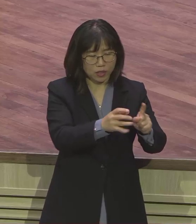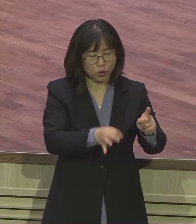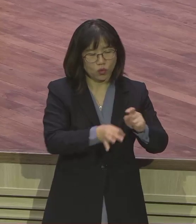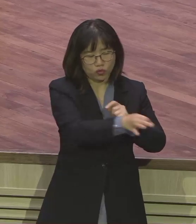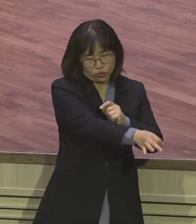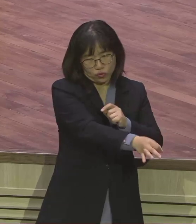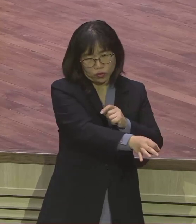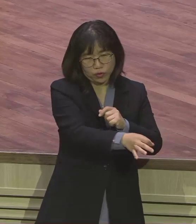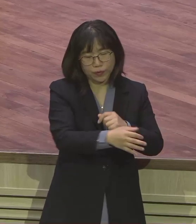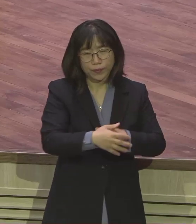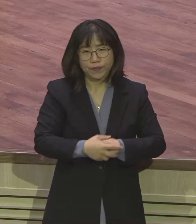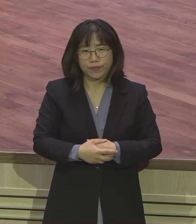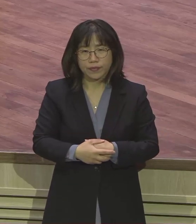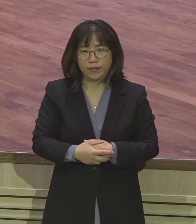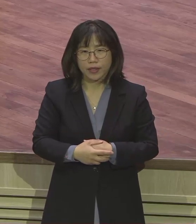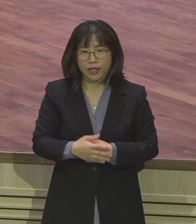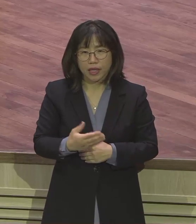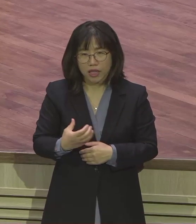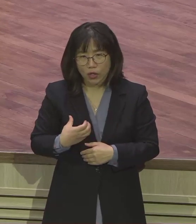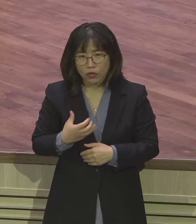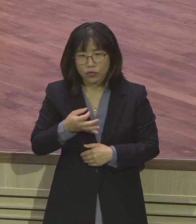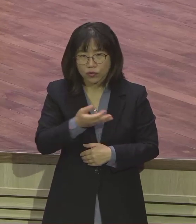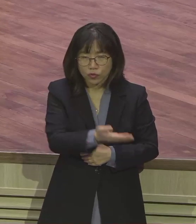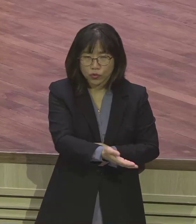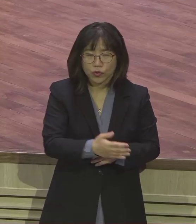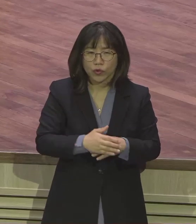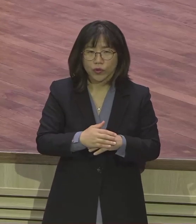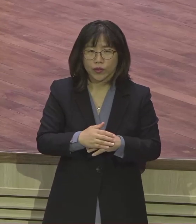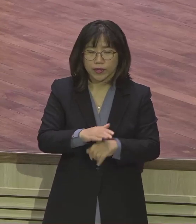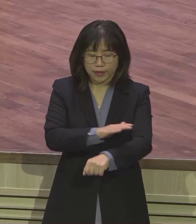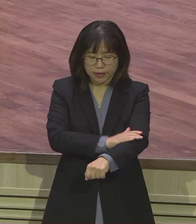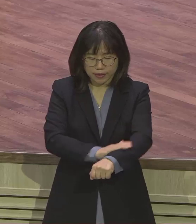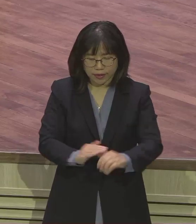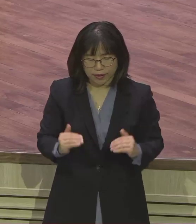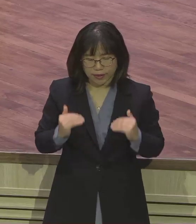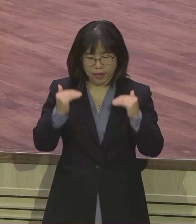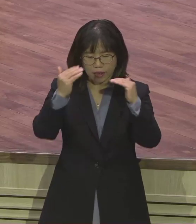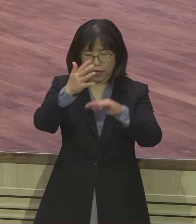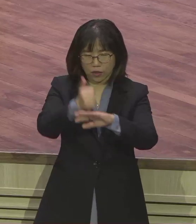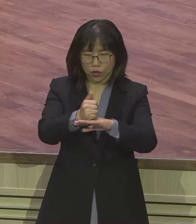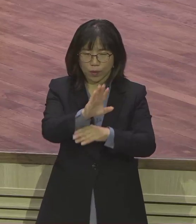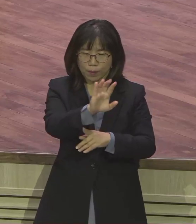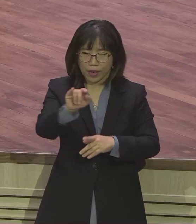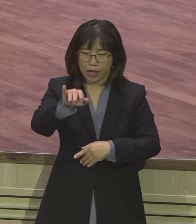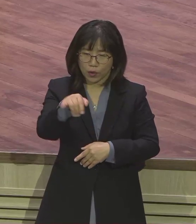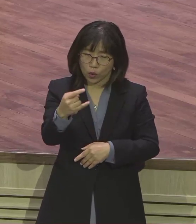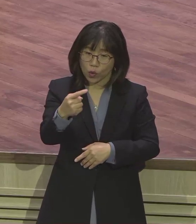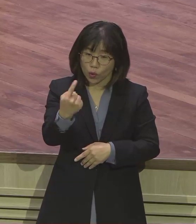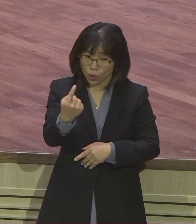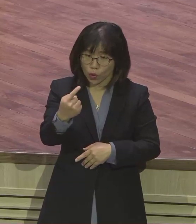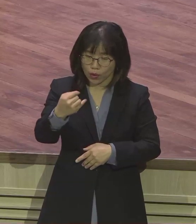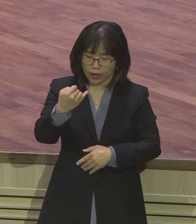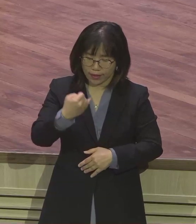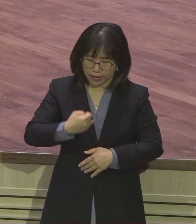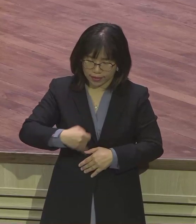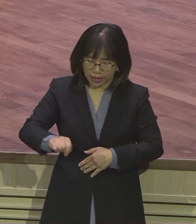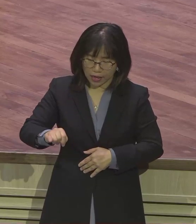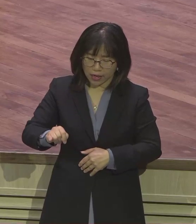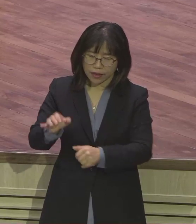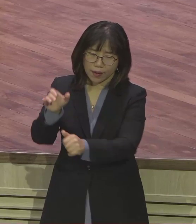젖을 먹이더니 그 아기가 자라며 바로의 딸에게로 데려가니 그가 그의 아들이 되니라 그가 그의 이름을 모셔라